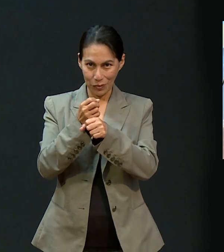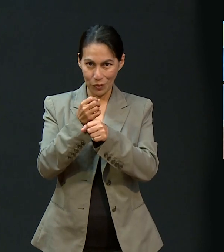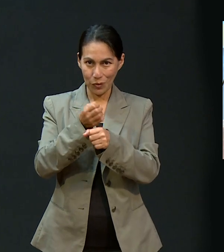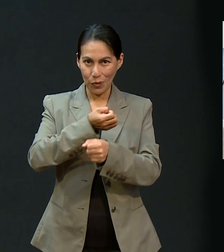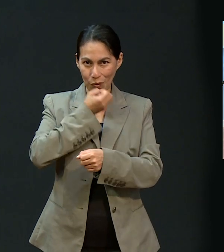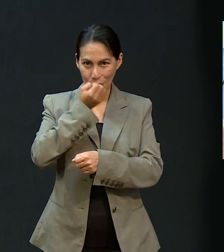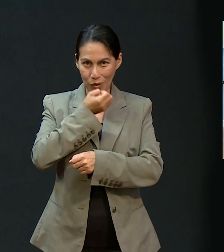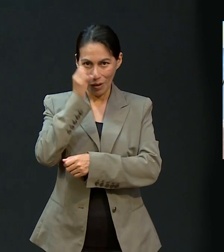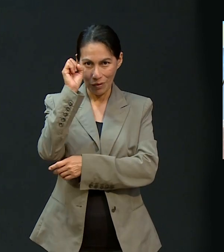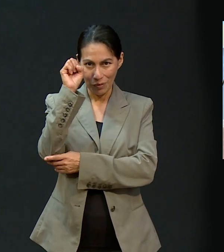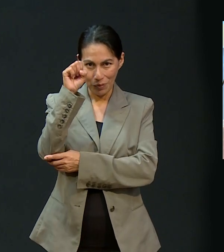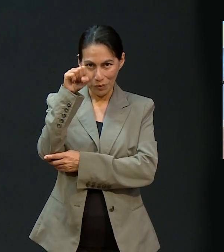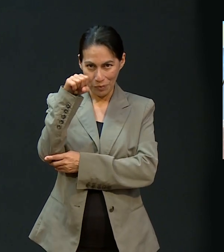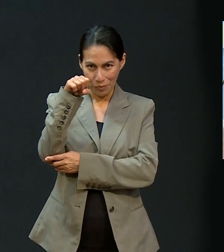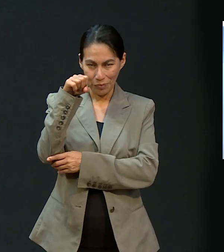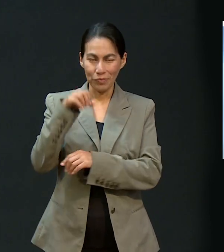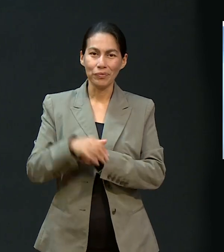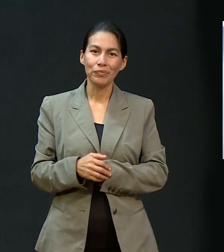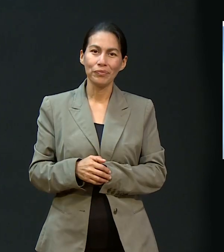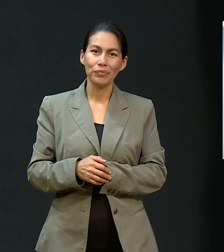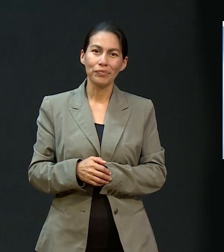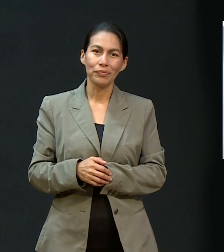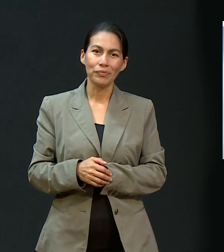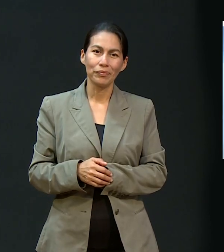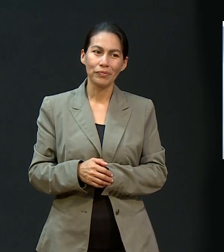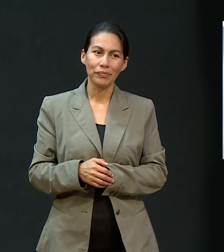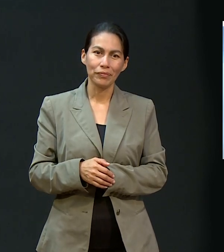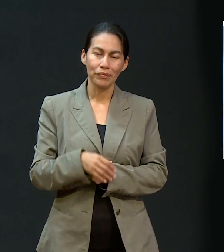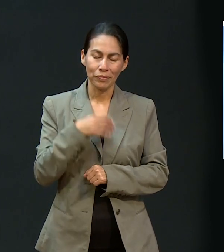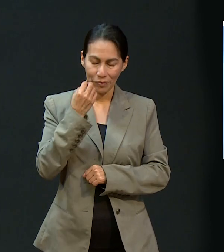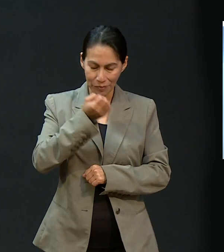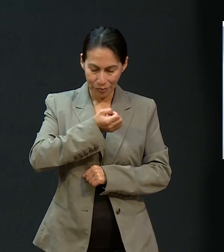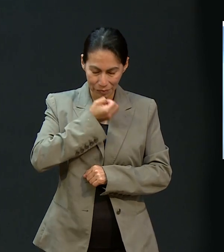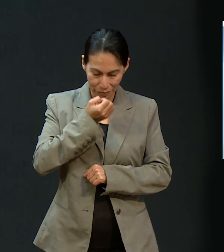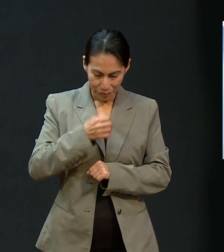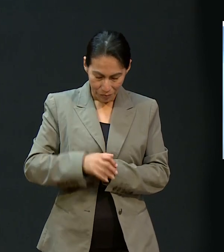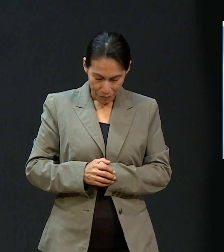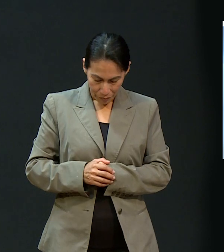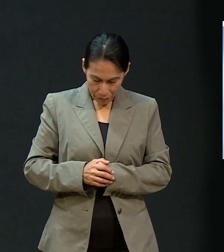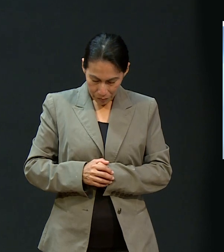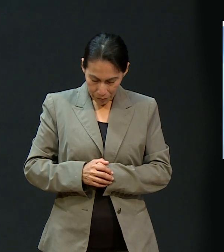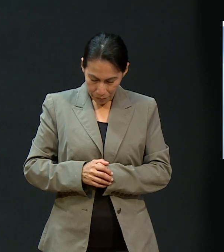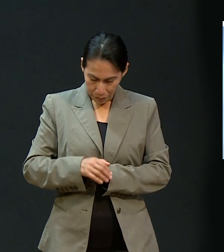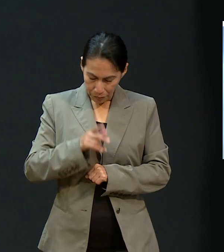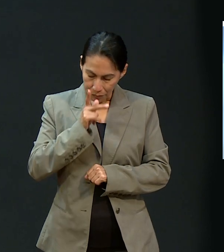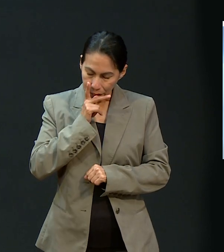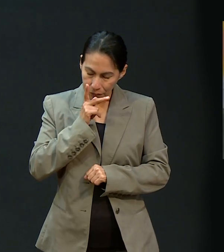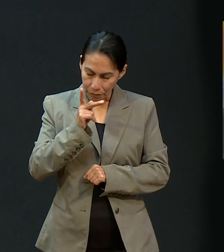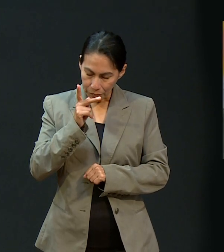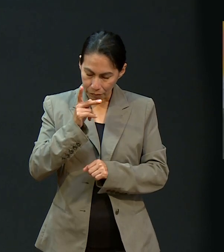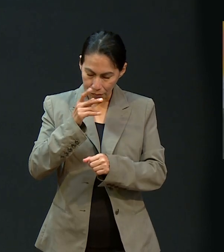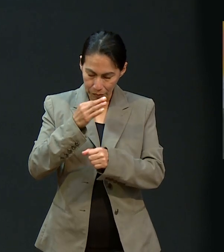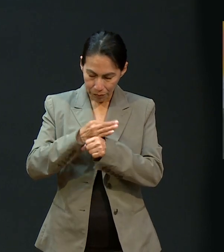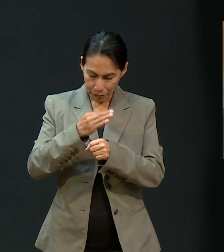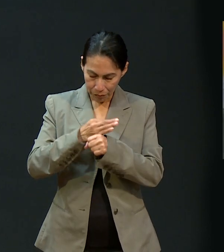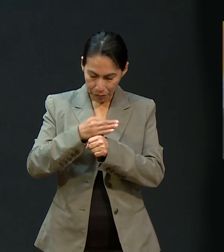Vamos a orar, les invito a inclinar su rostro donde quiera que estés, vamos a orar. Oramos. Padre, en esta